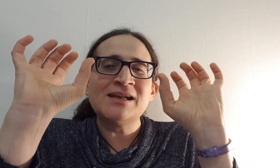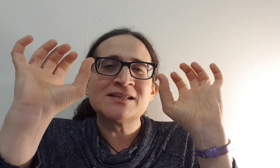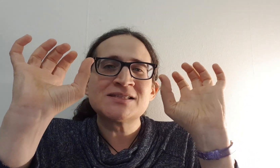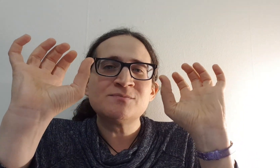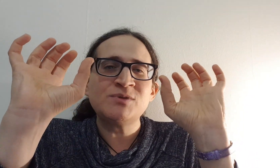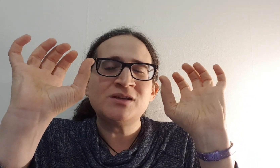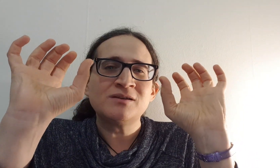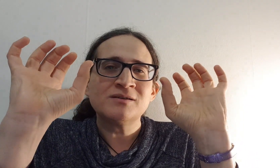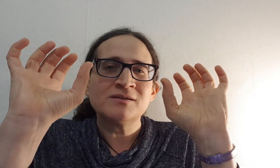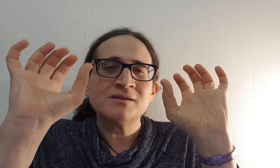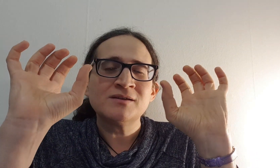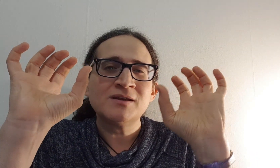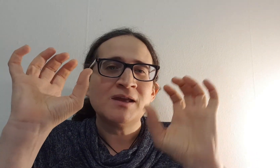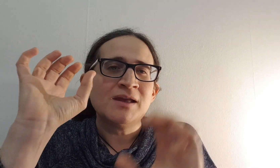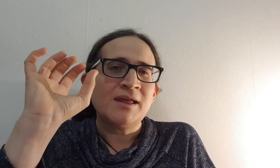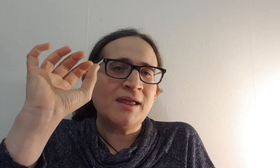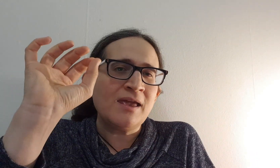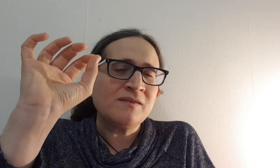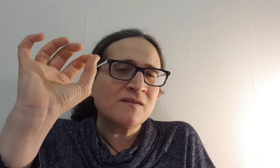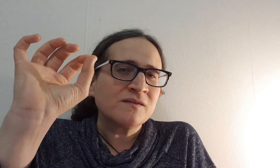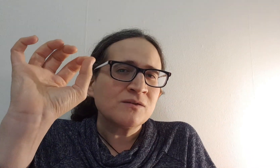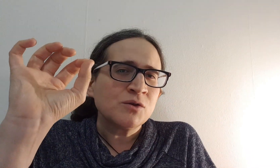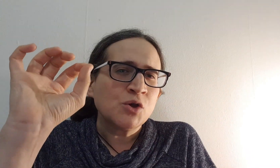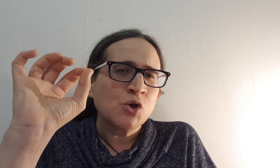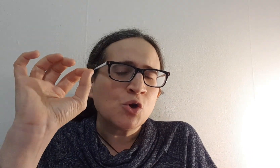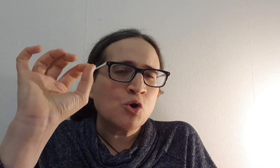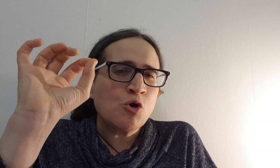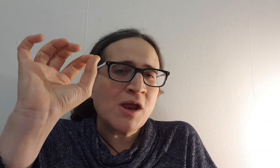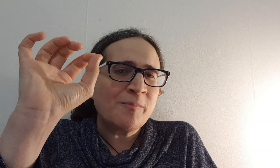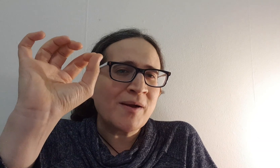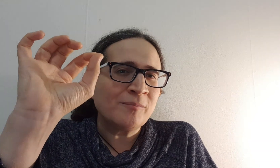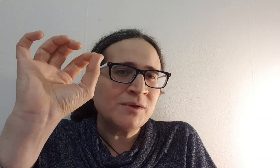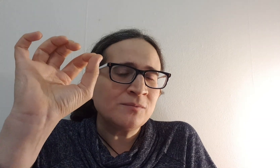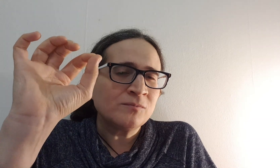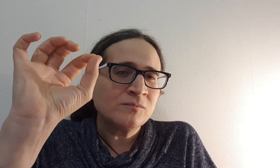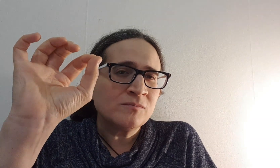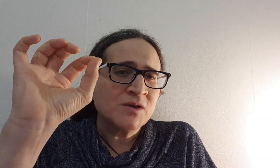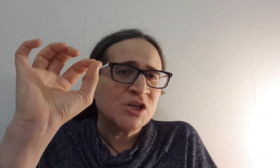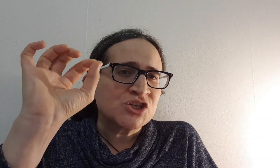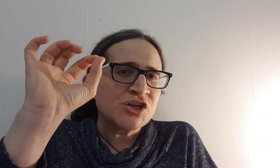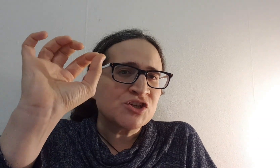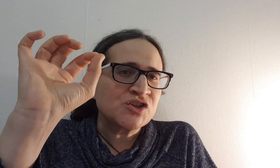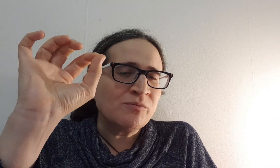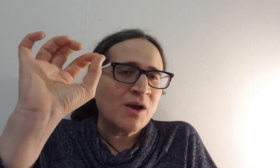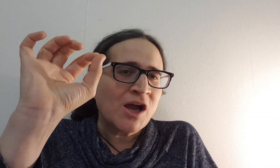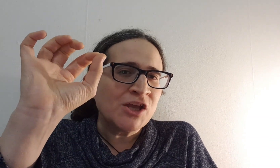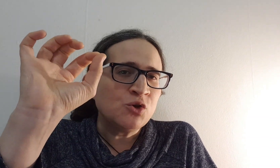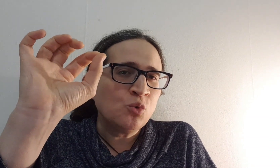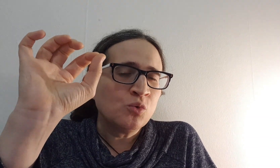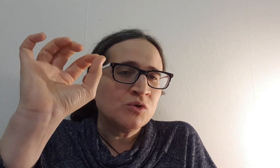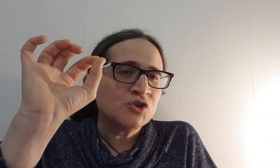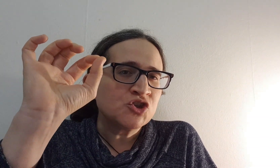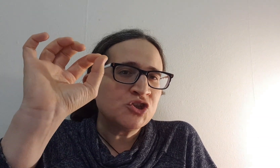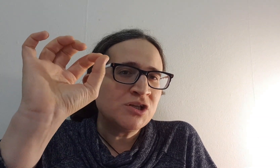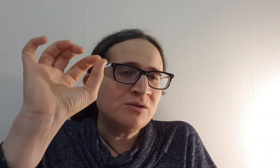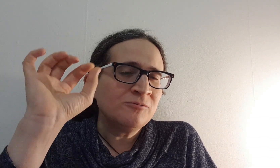לעצמי את כל הפעמים שאנשים היו שלילים